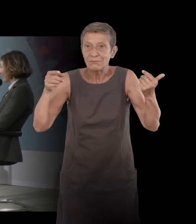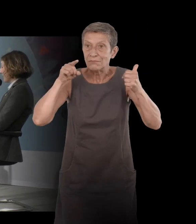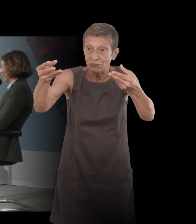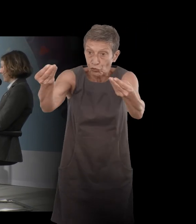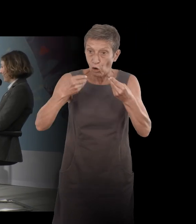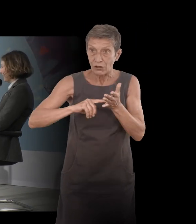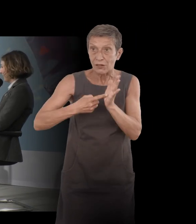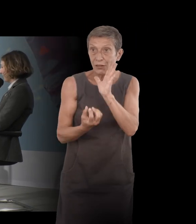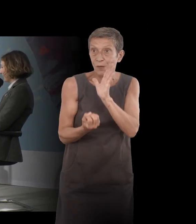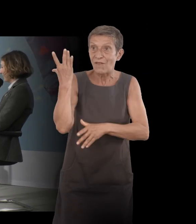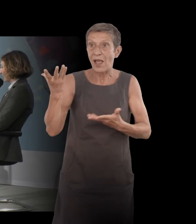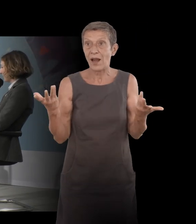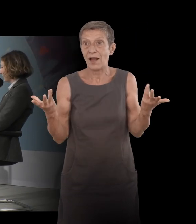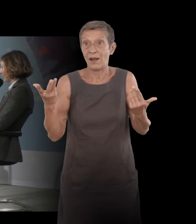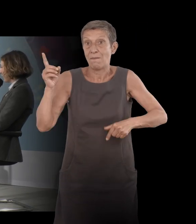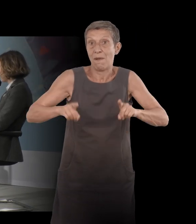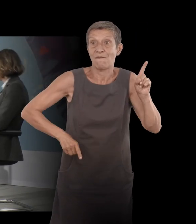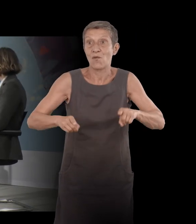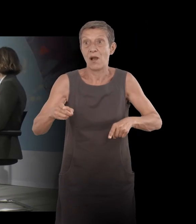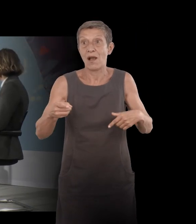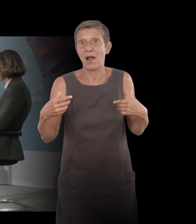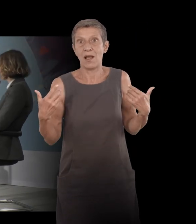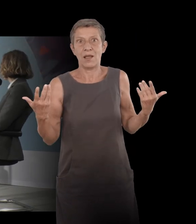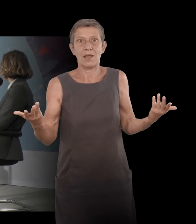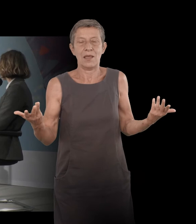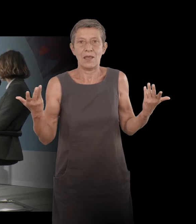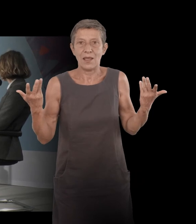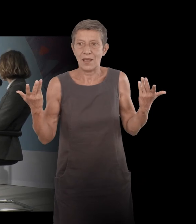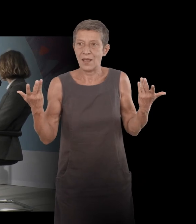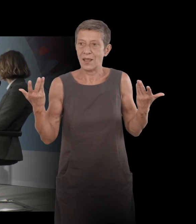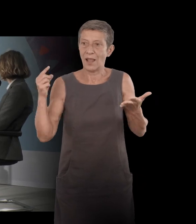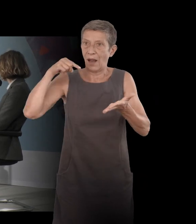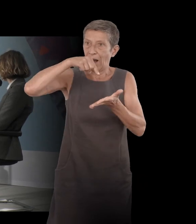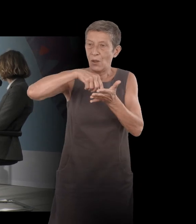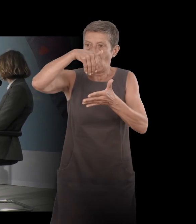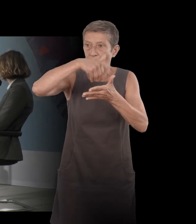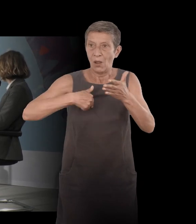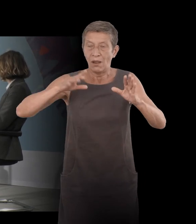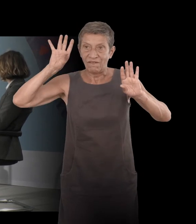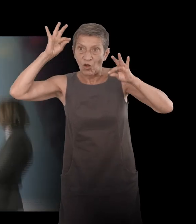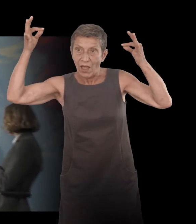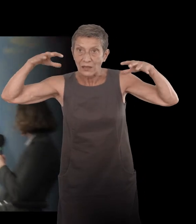c'est c'est un lieu oui de fantômes de fantasmes en tous les sens en tout cas la maladie